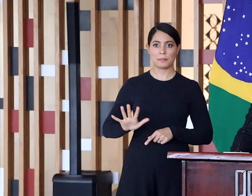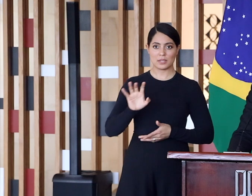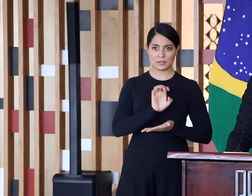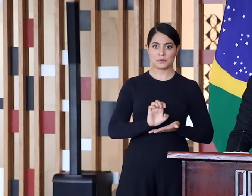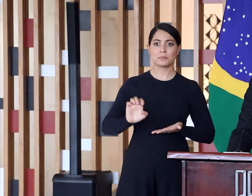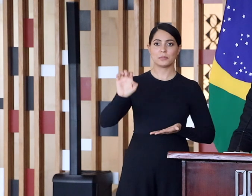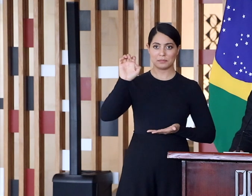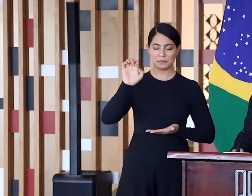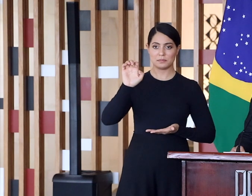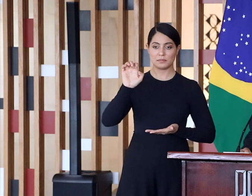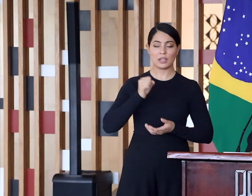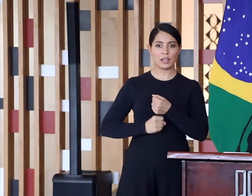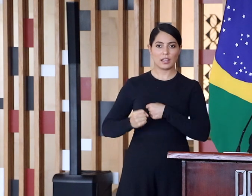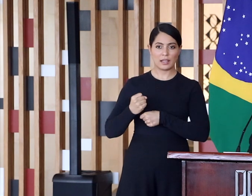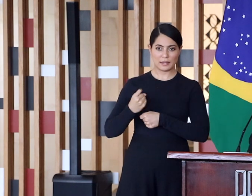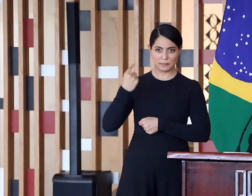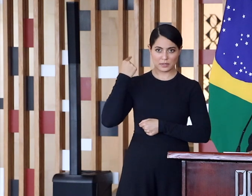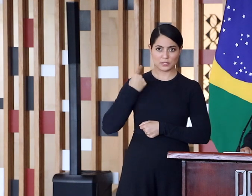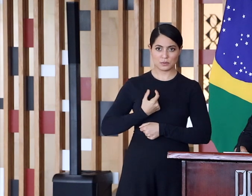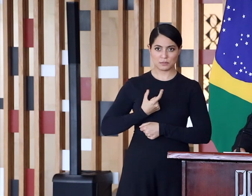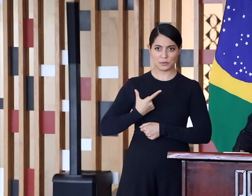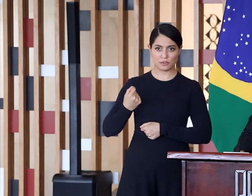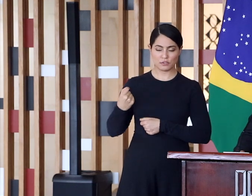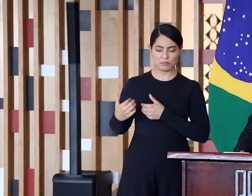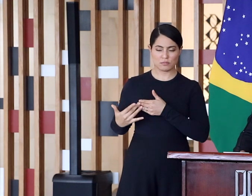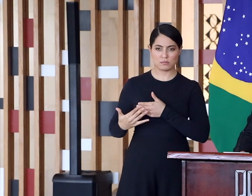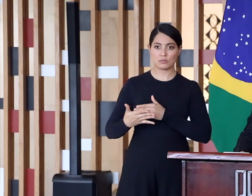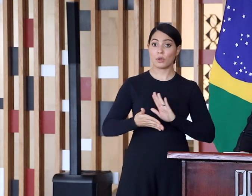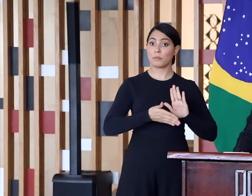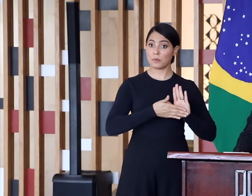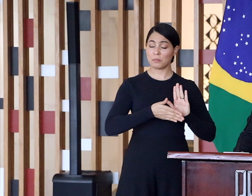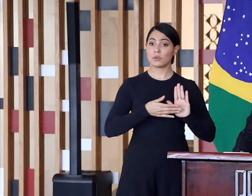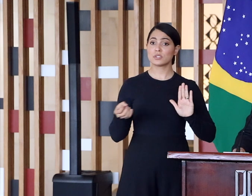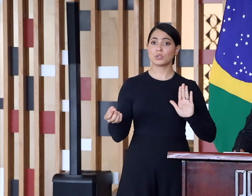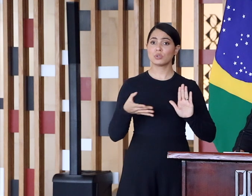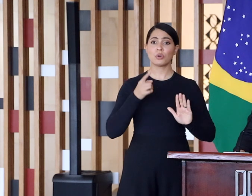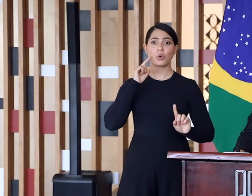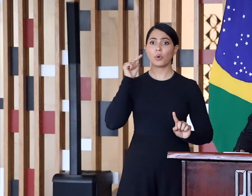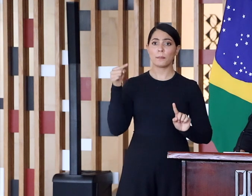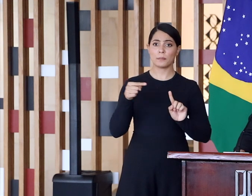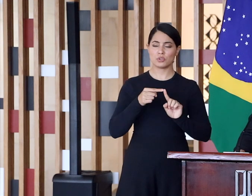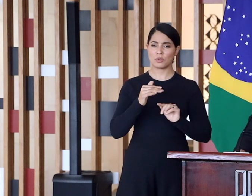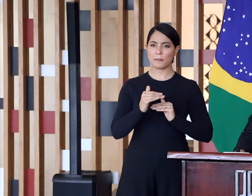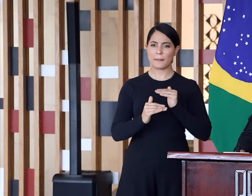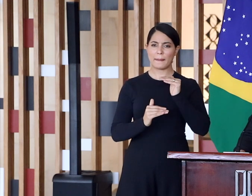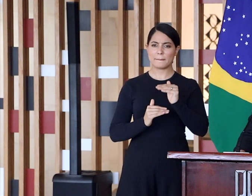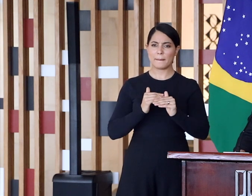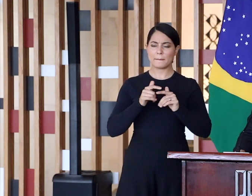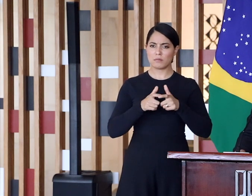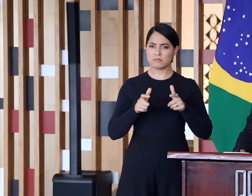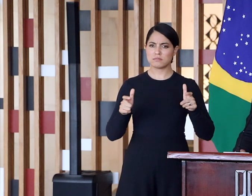passado, construíram juntos uma nova proposta de atuação pelo crescimento e valorização dos produtos